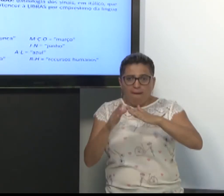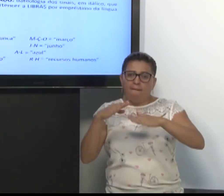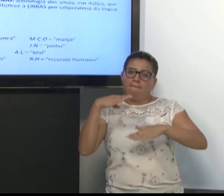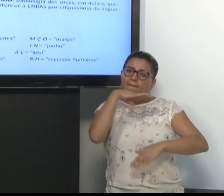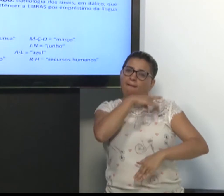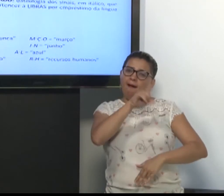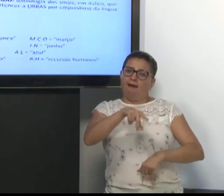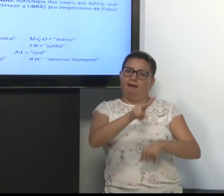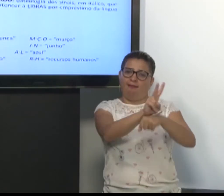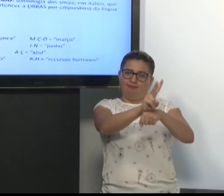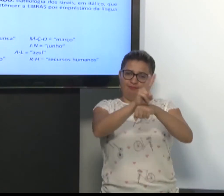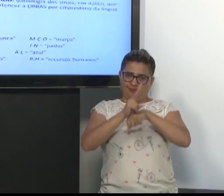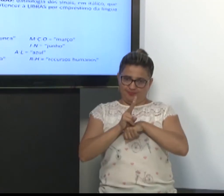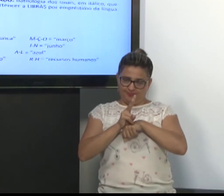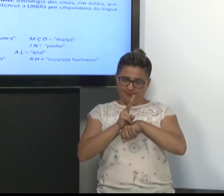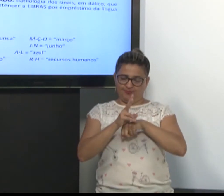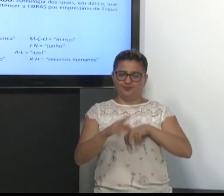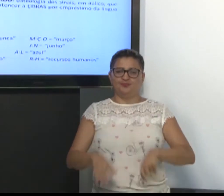perceba que é um empréstimo que nós fizemos.